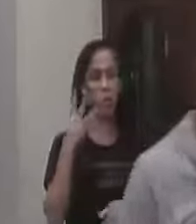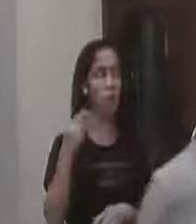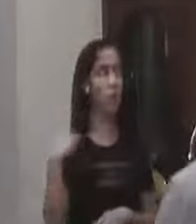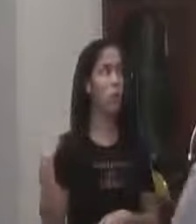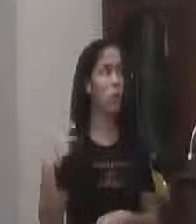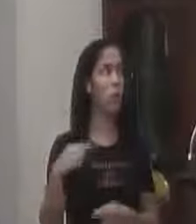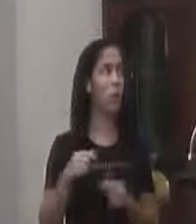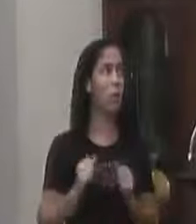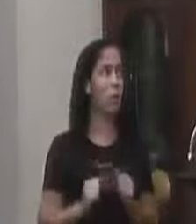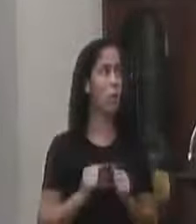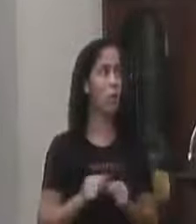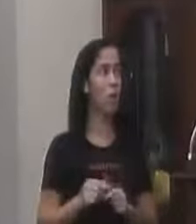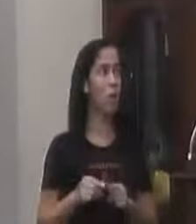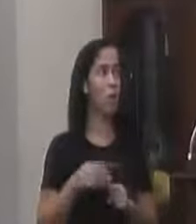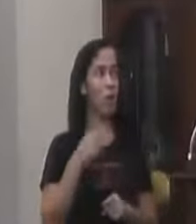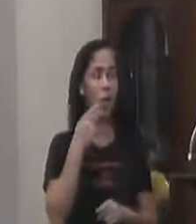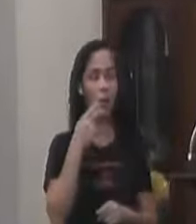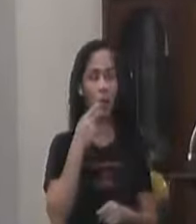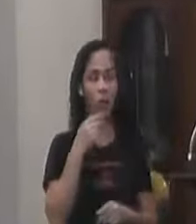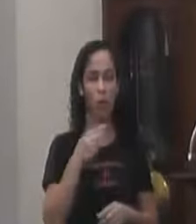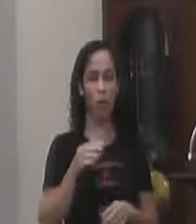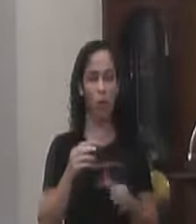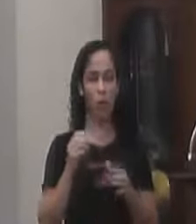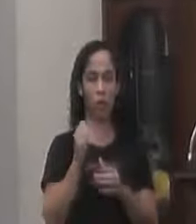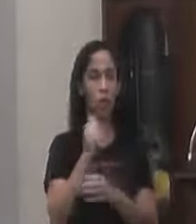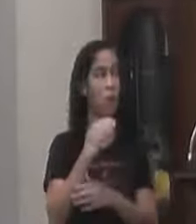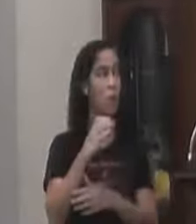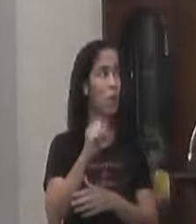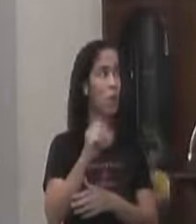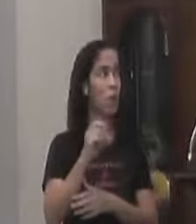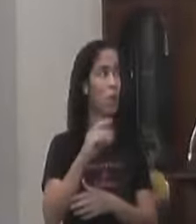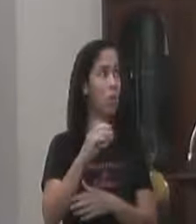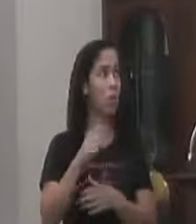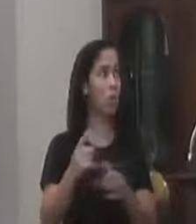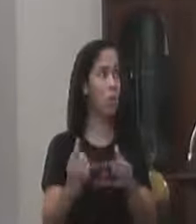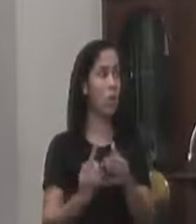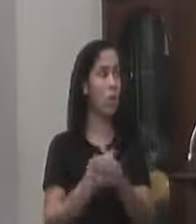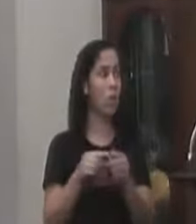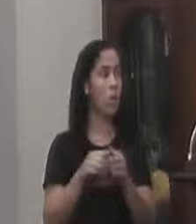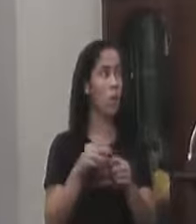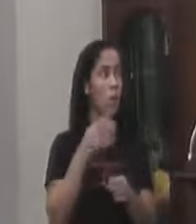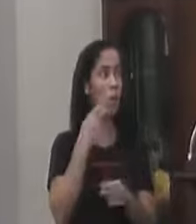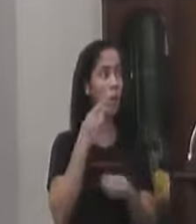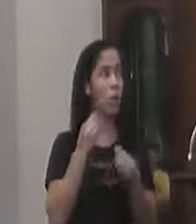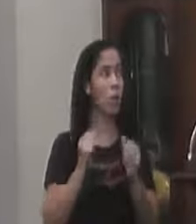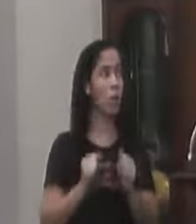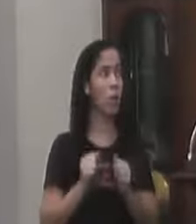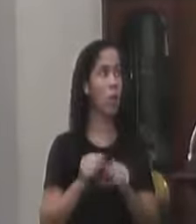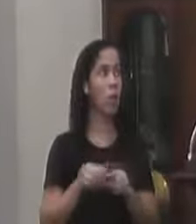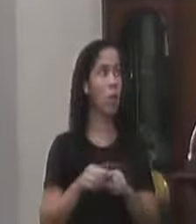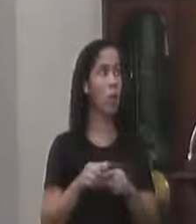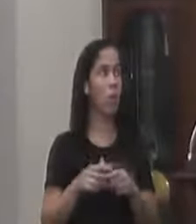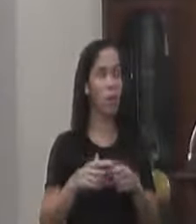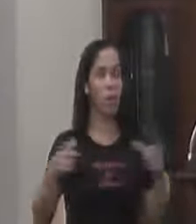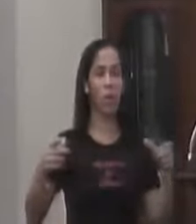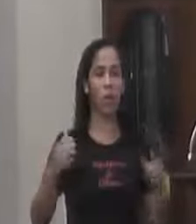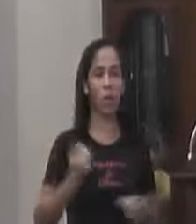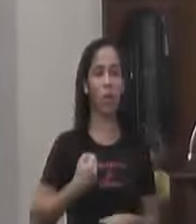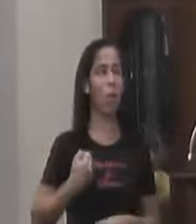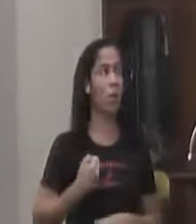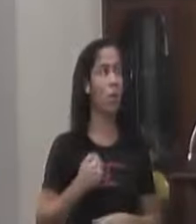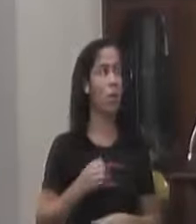os vereadores Para que falem Com seus assessores Vou falar isso Com os servidores da casa Para que a gente Faça o maior número